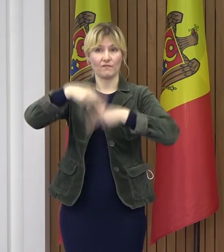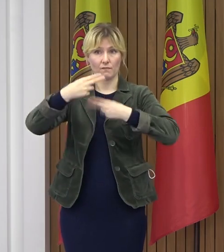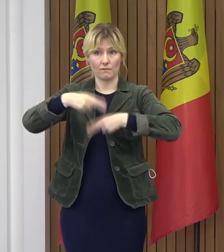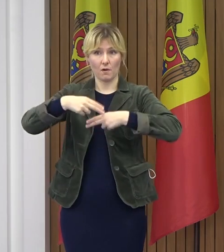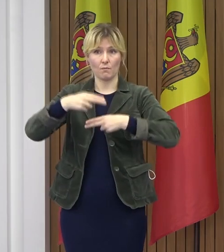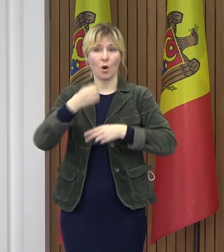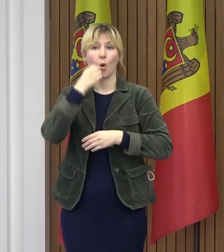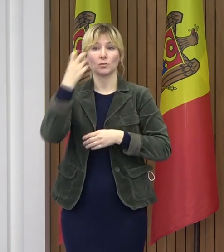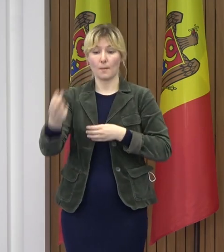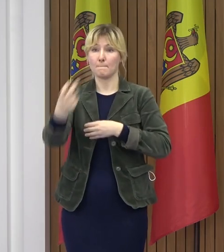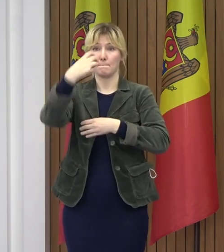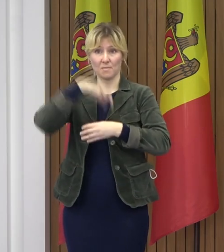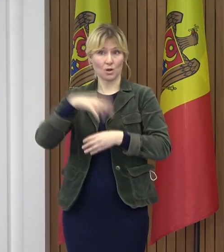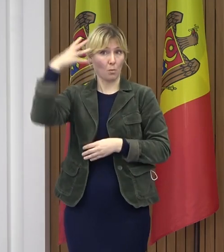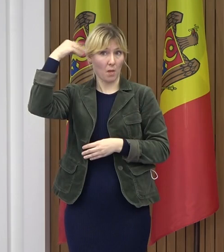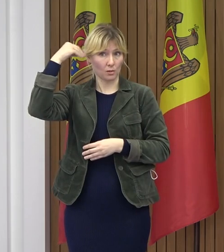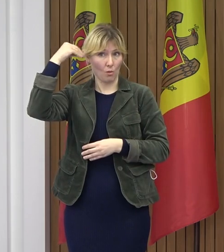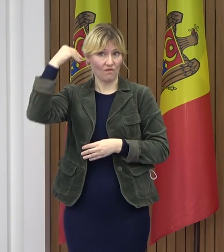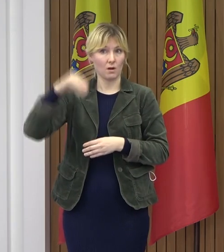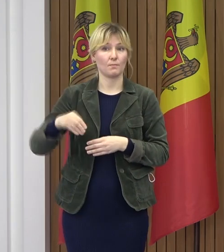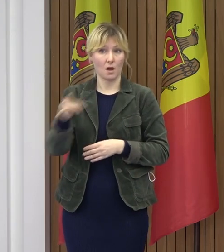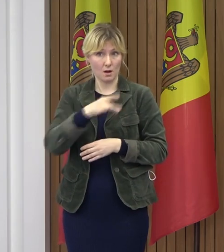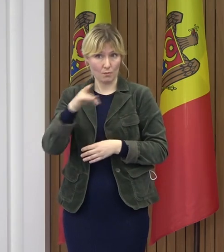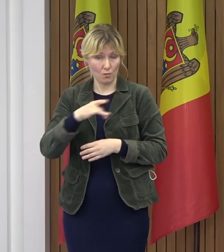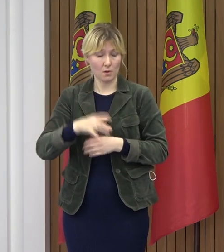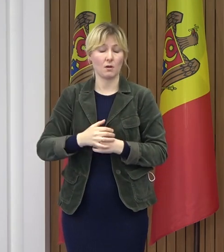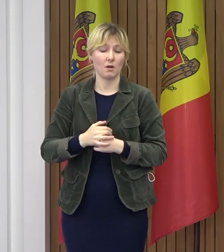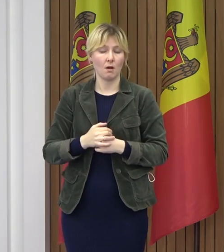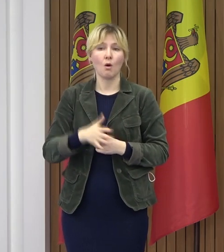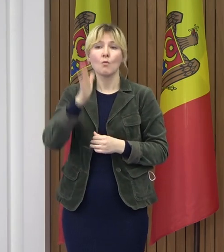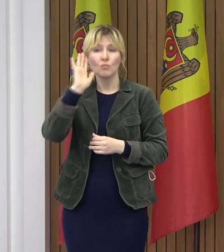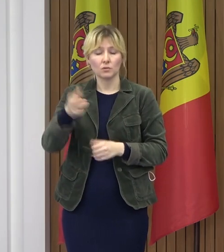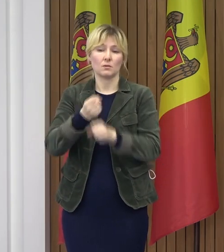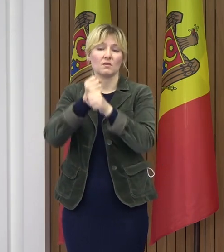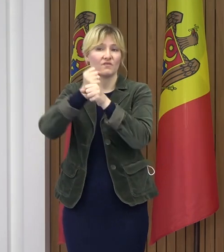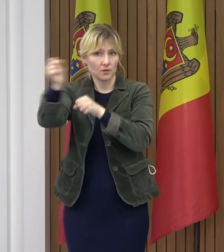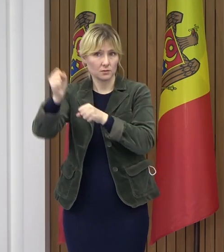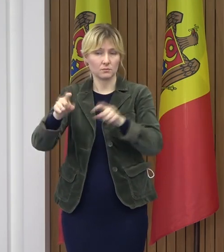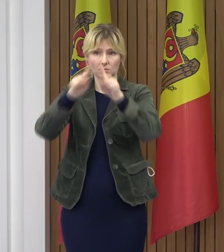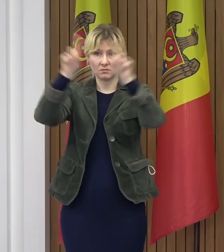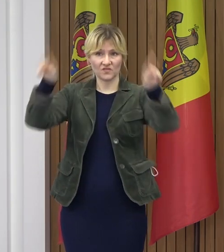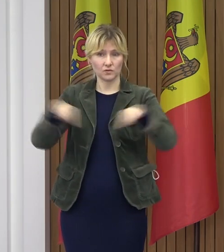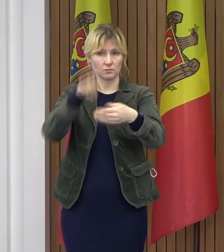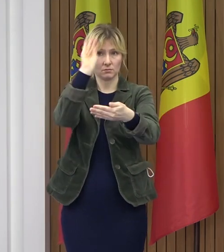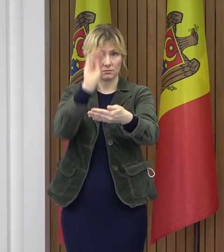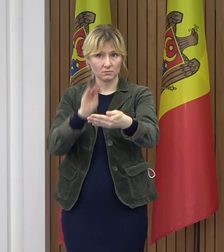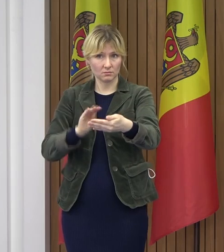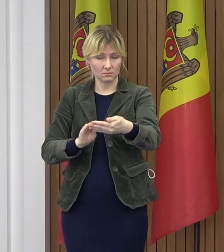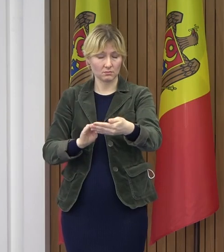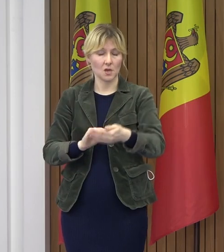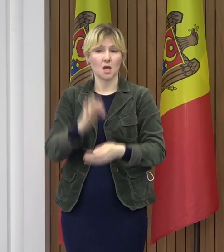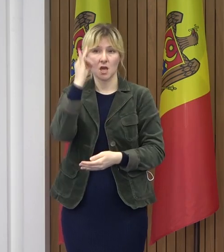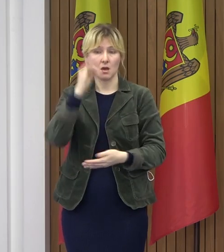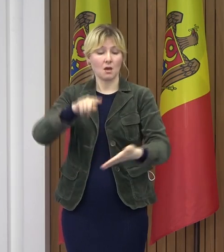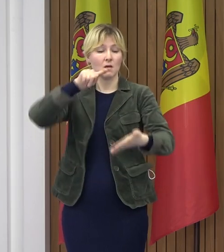pe sensul de intrare în Republica Moldova vor fi obligați să completeze fișele epidemiologice, să